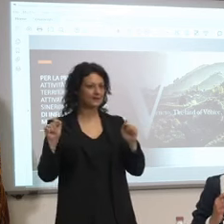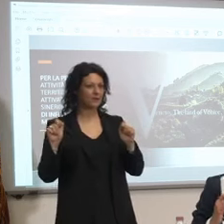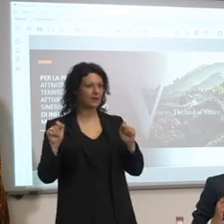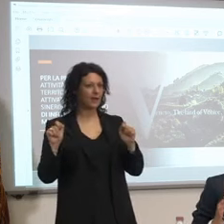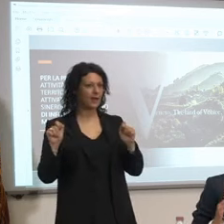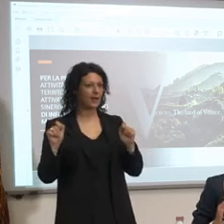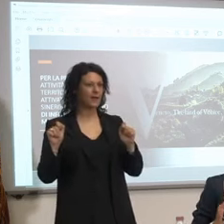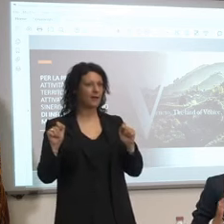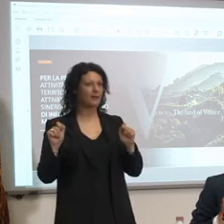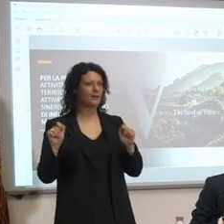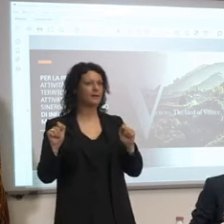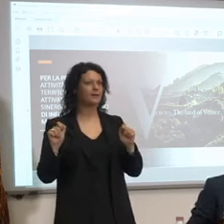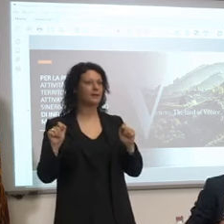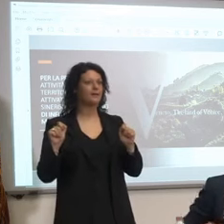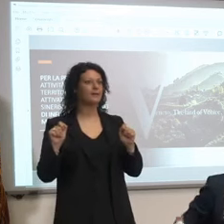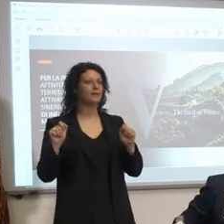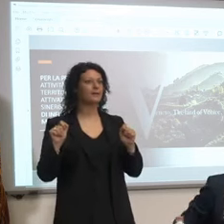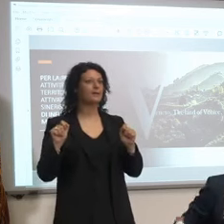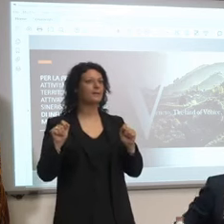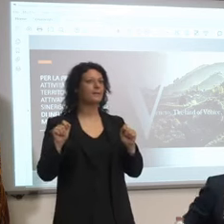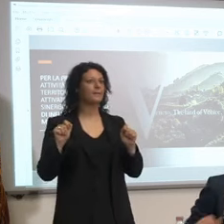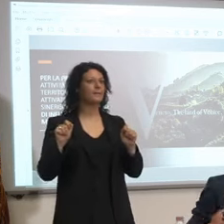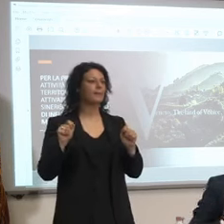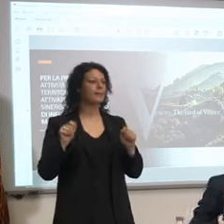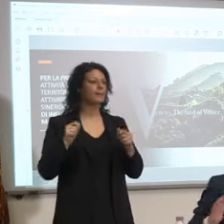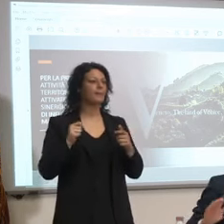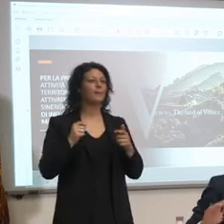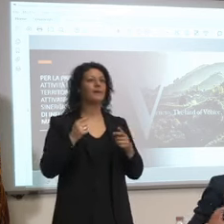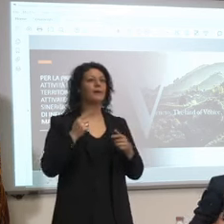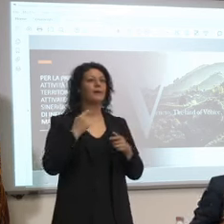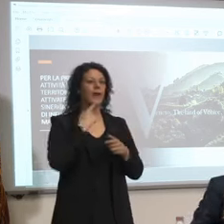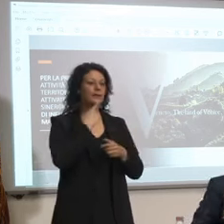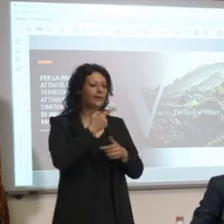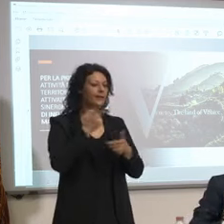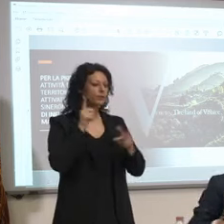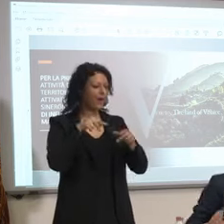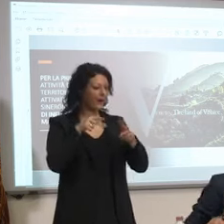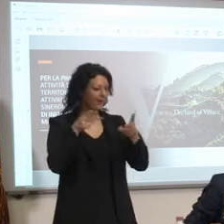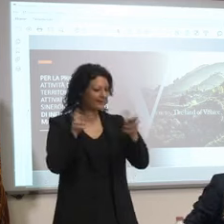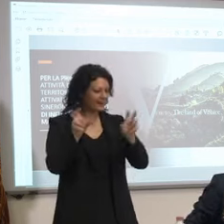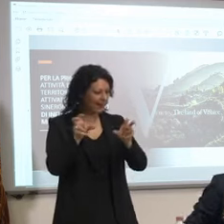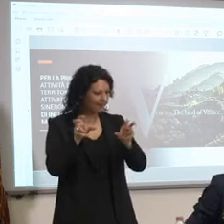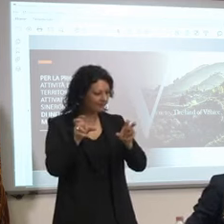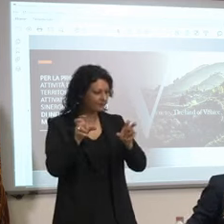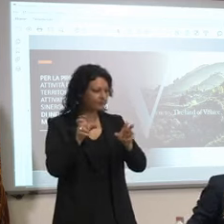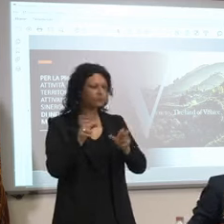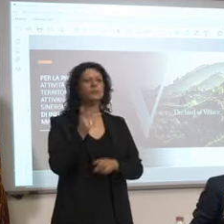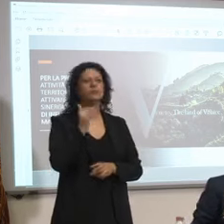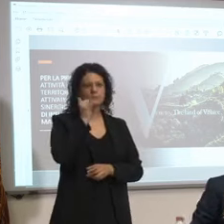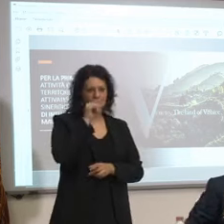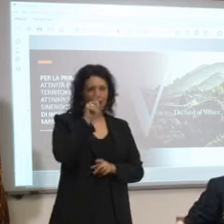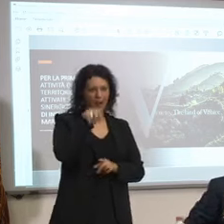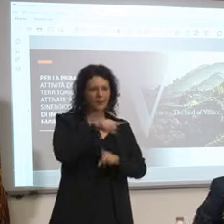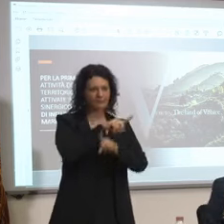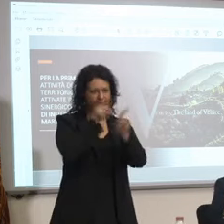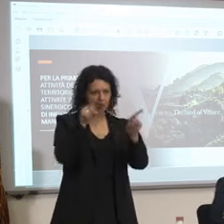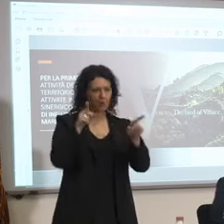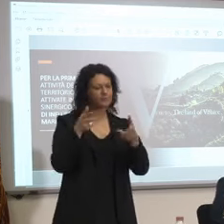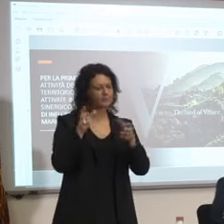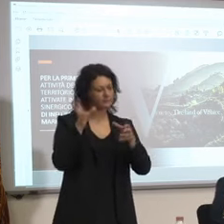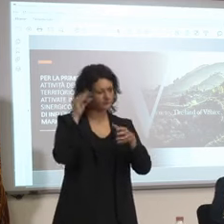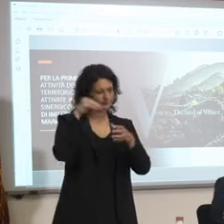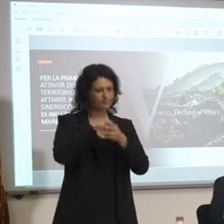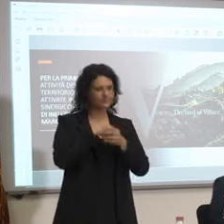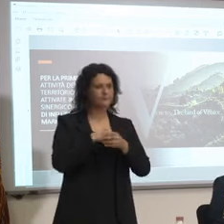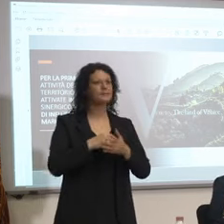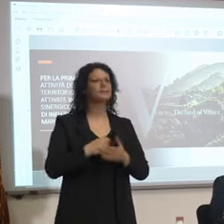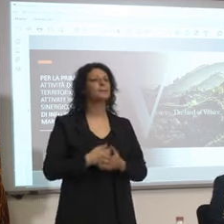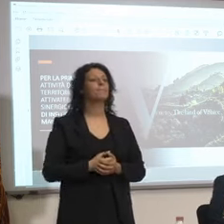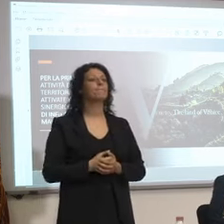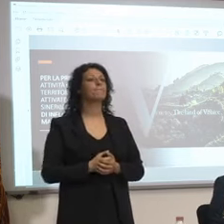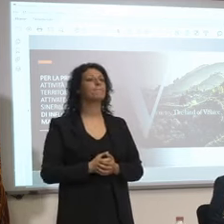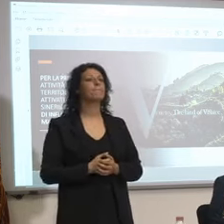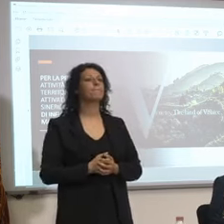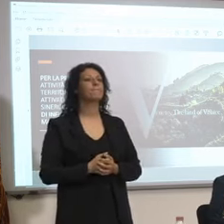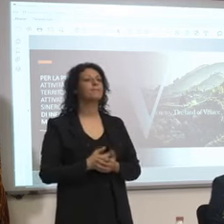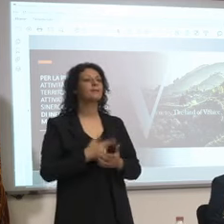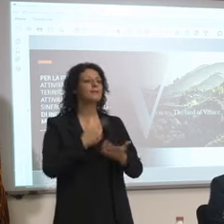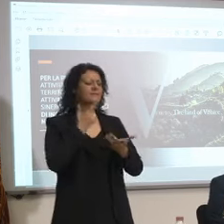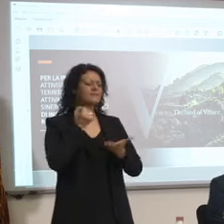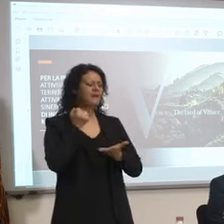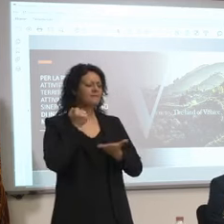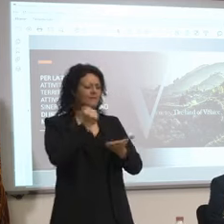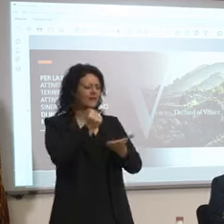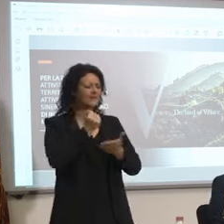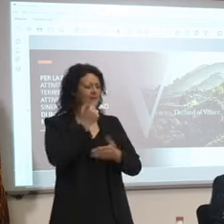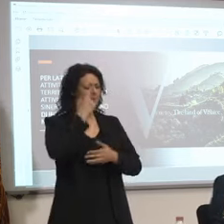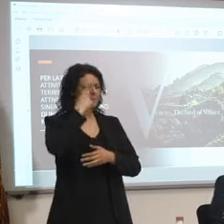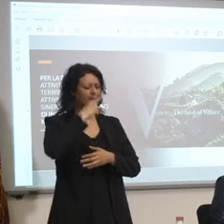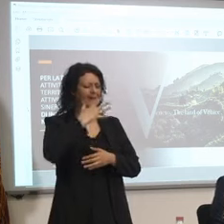televisioni no sì c'è tutto qua assolutamente tranquilli il finanziamento insomma per questa fascia guardi